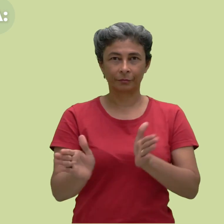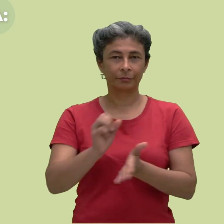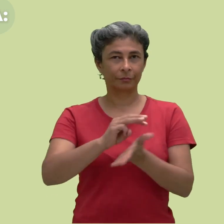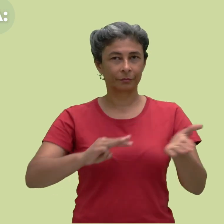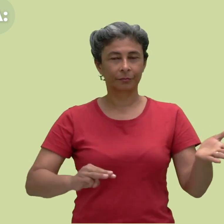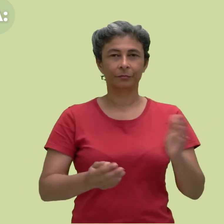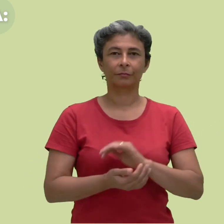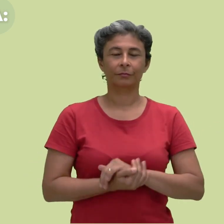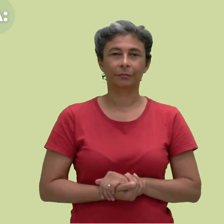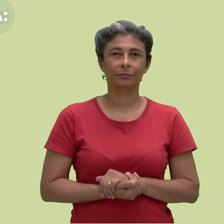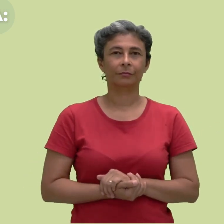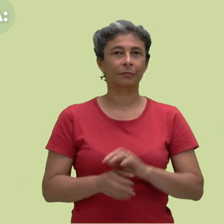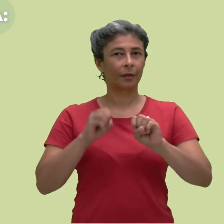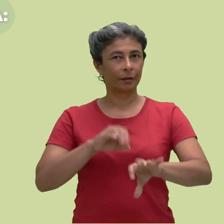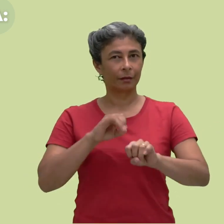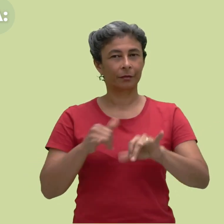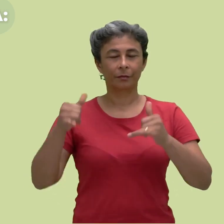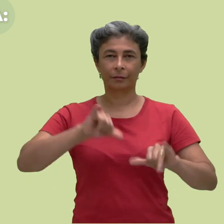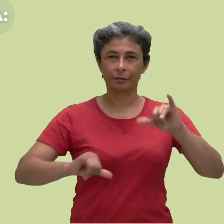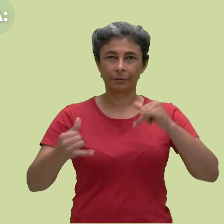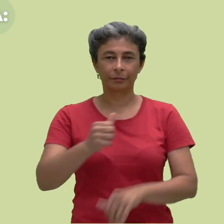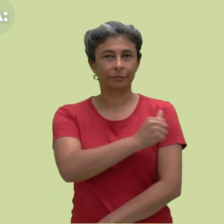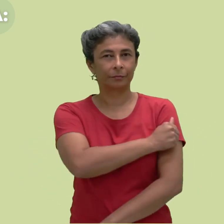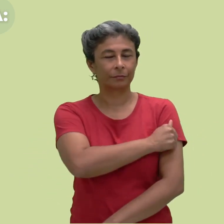metodológica em ensino de química estudantes surdos.